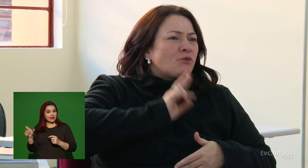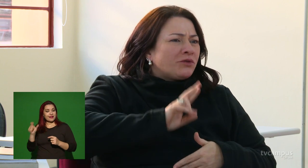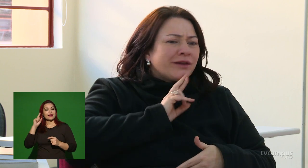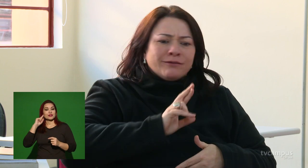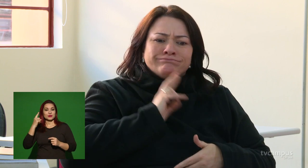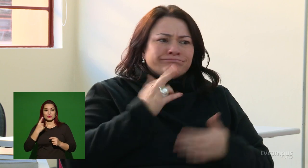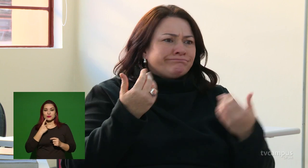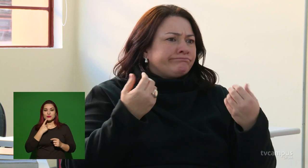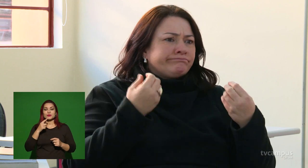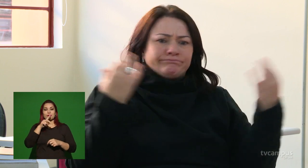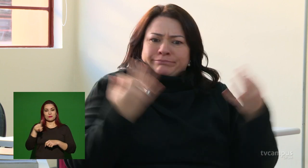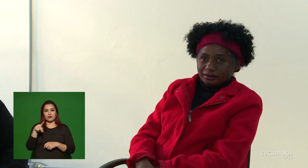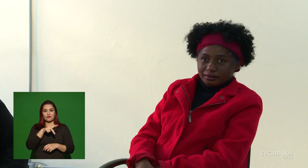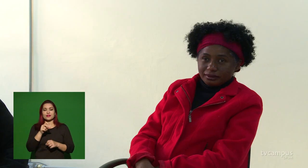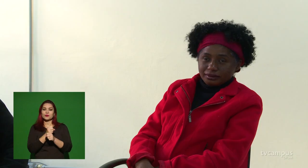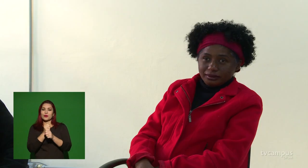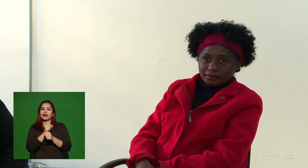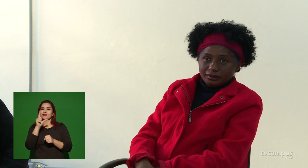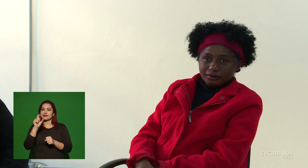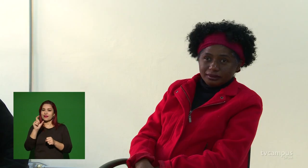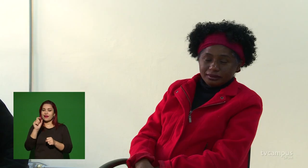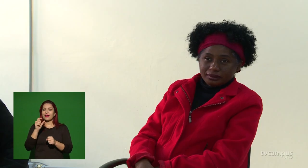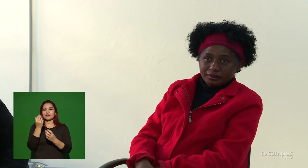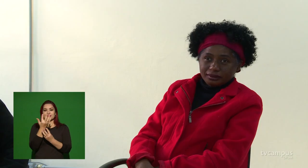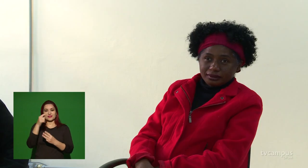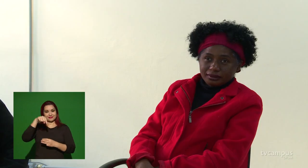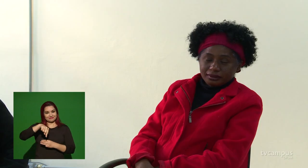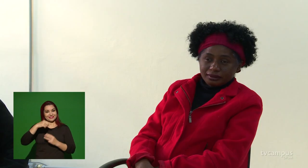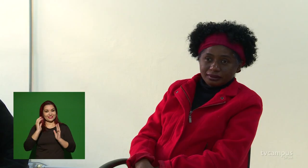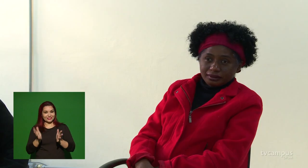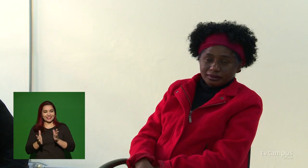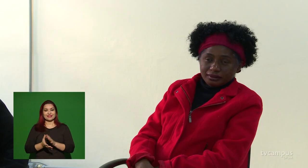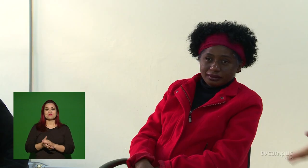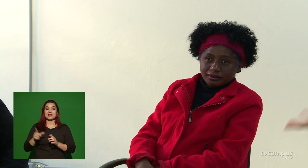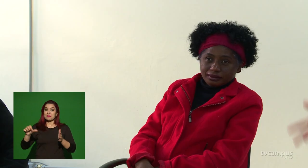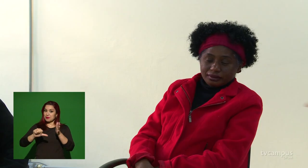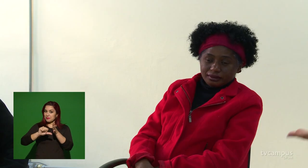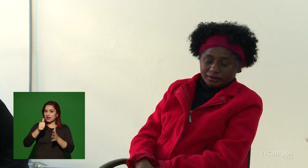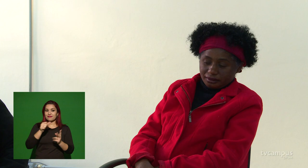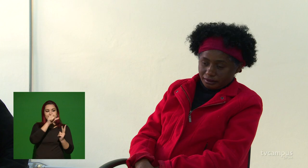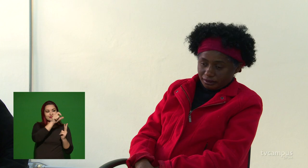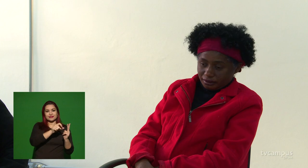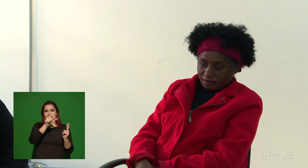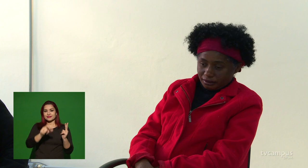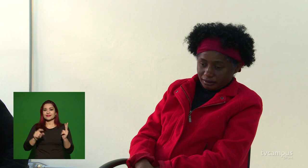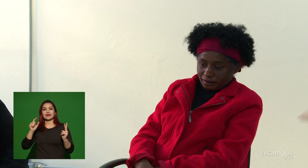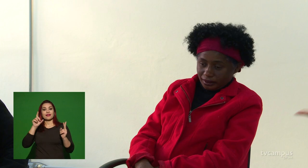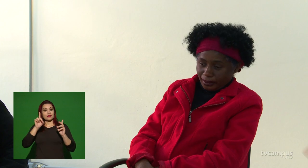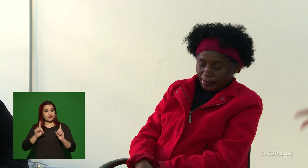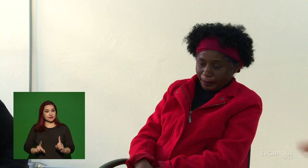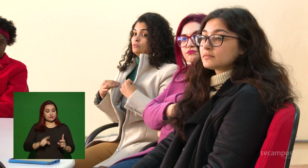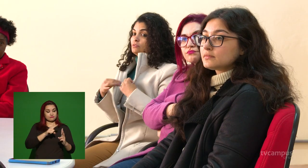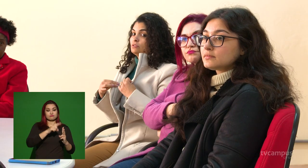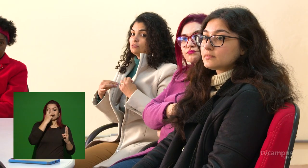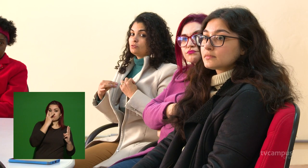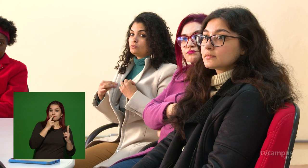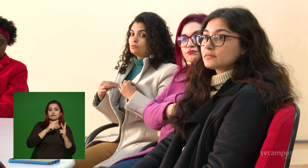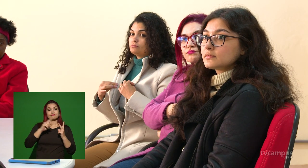da UFSM há quase 10 anos. Essa foi a primeira vez que deu aula para dois alunos deficientes, uma cega e outro